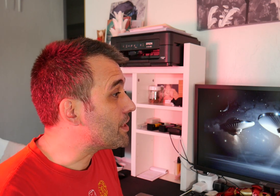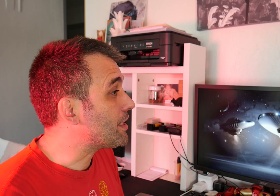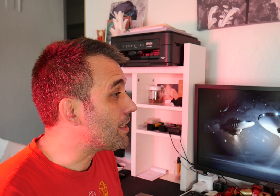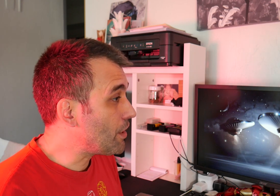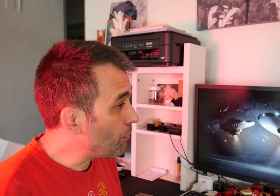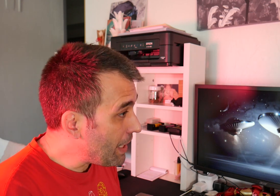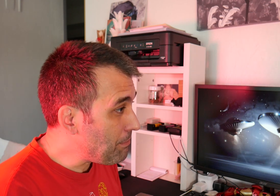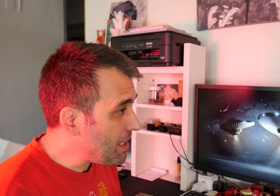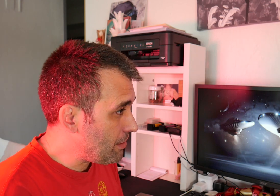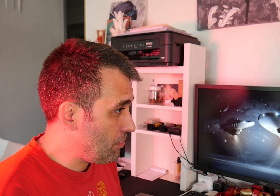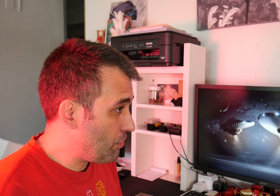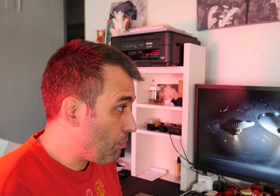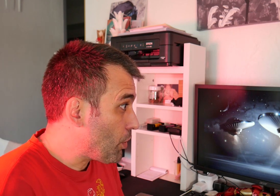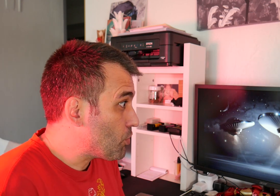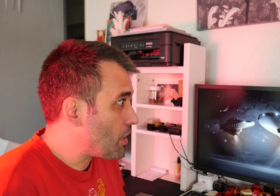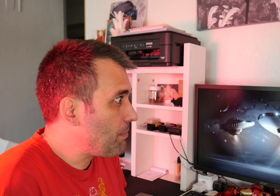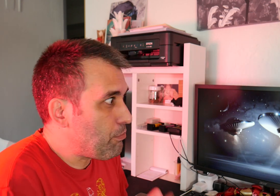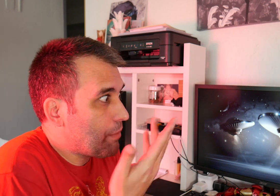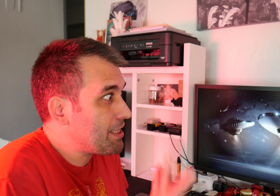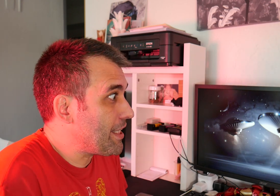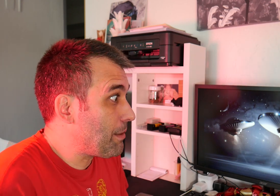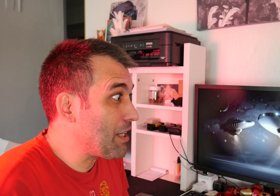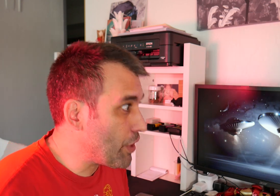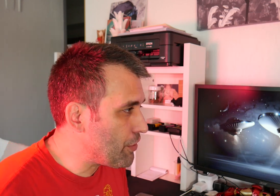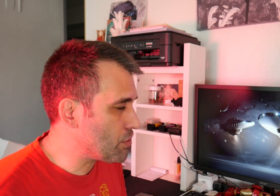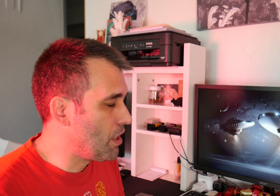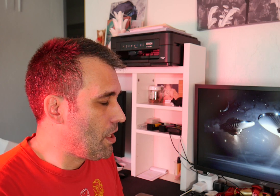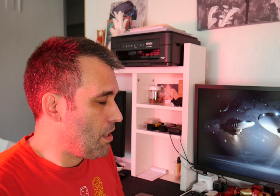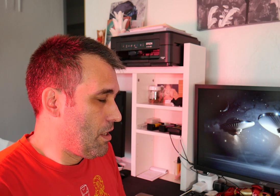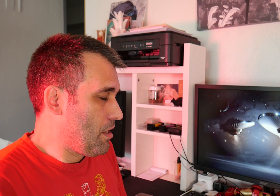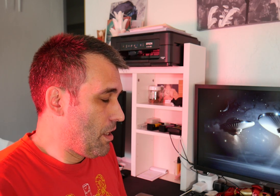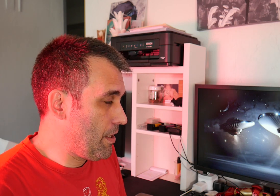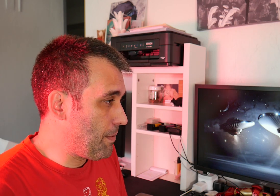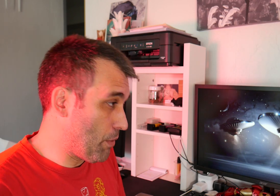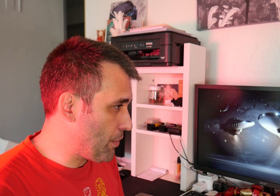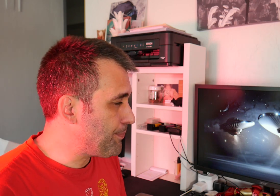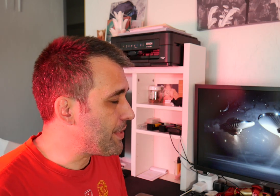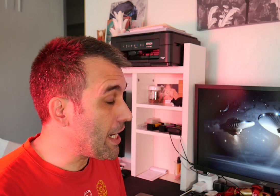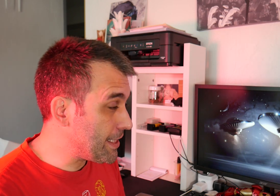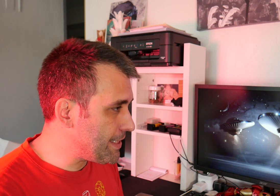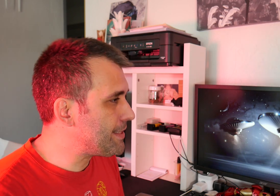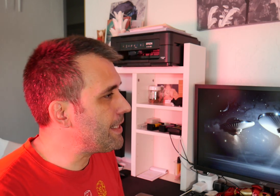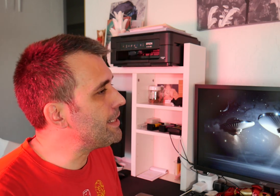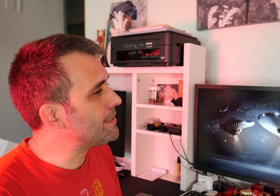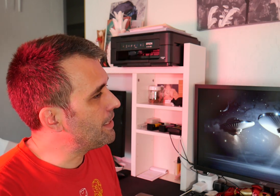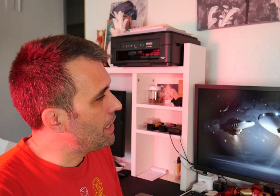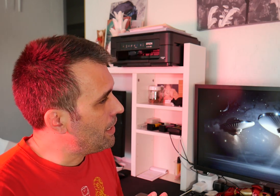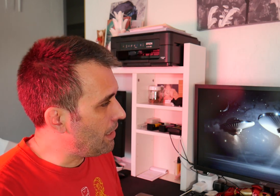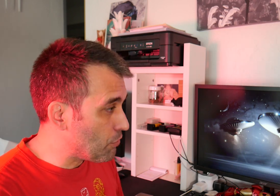extraterrestres confían en mí. No puedo mostrar mis pruebas sin quedar mal con ellos. Pero bueno, ya que insistes, le